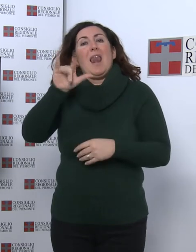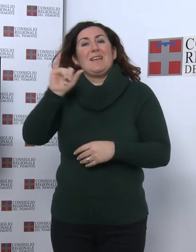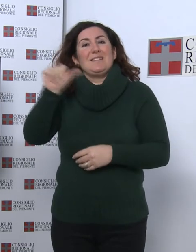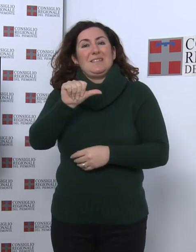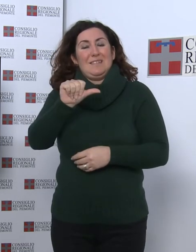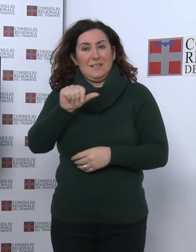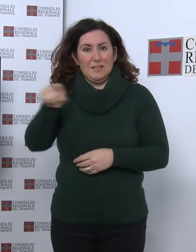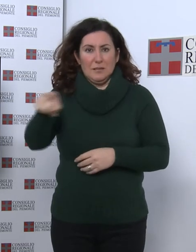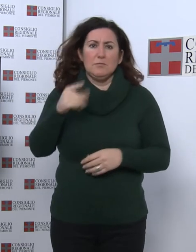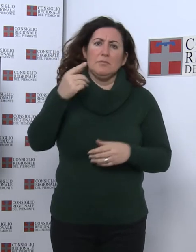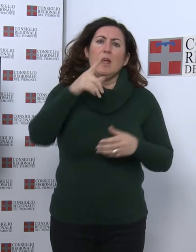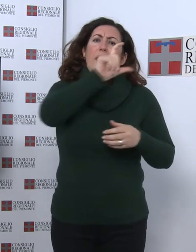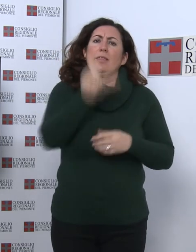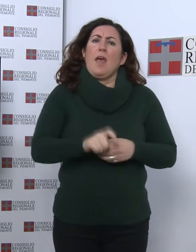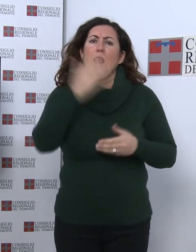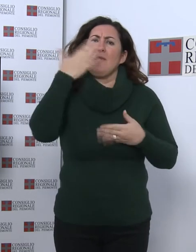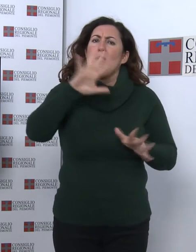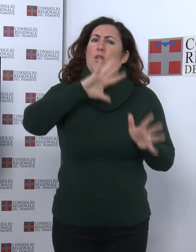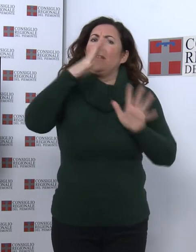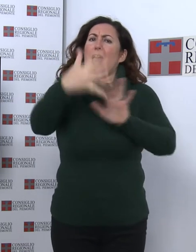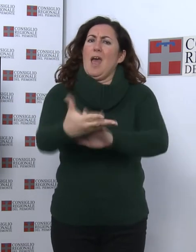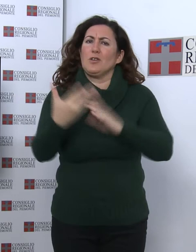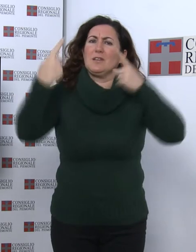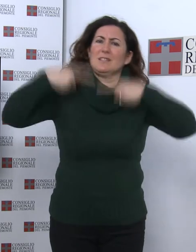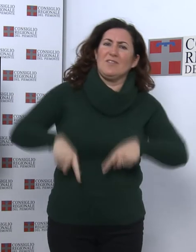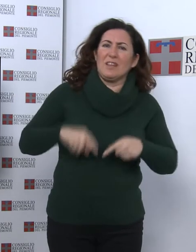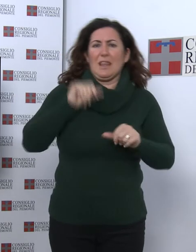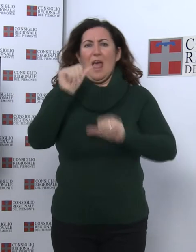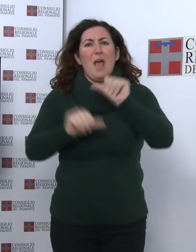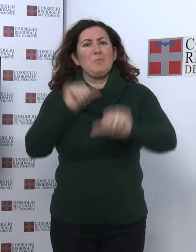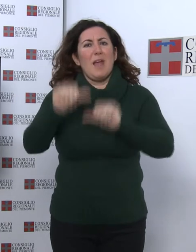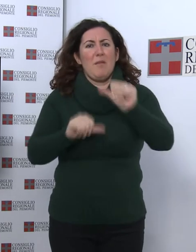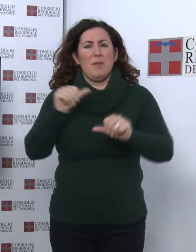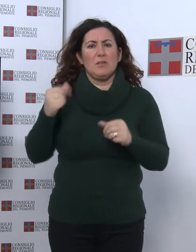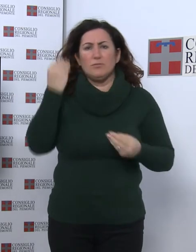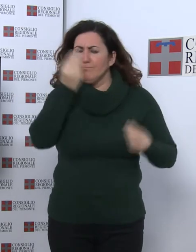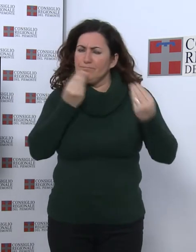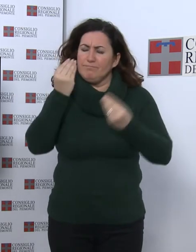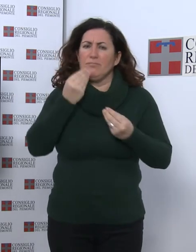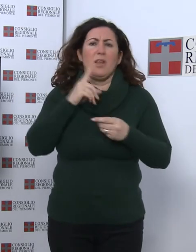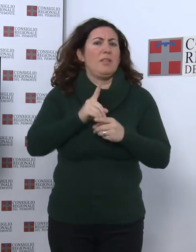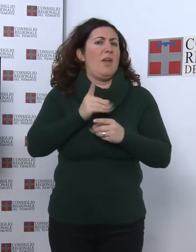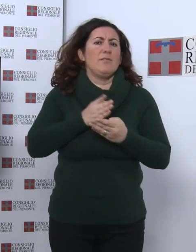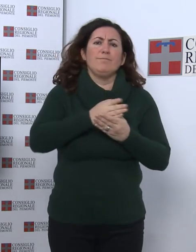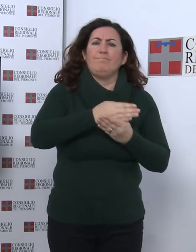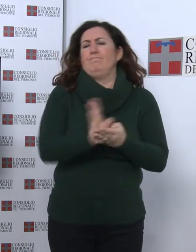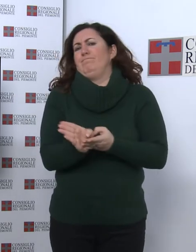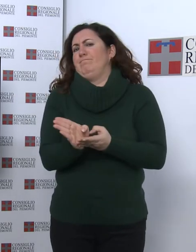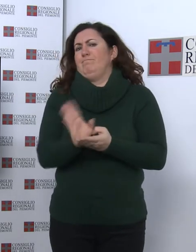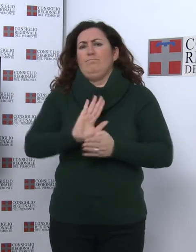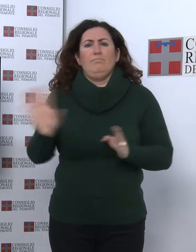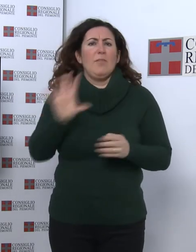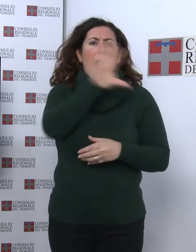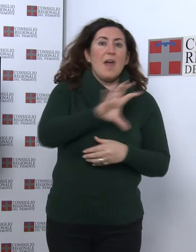della conoscenza come sfida del cambiamento, ha stimolato una riflessione sulla necessità di un cambio di rotta nella regione e in Europa